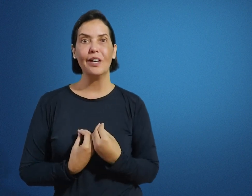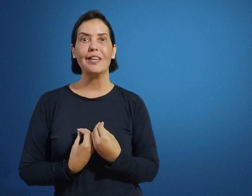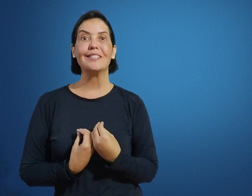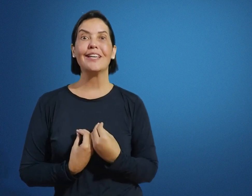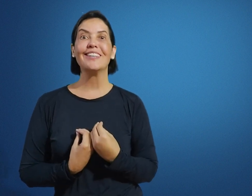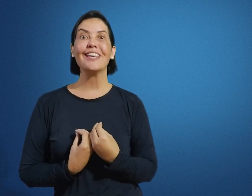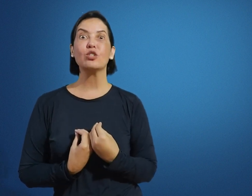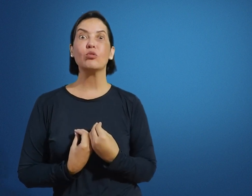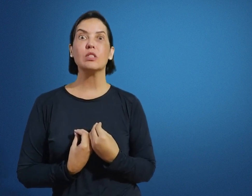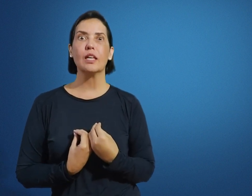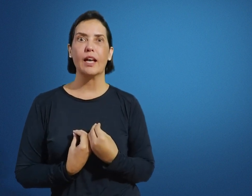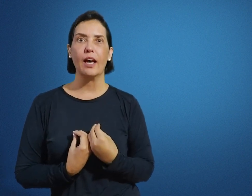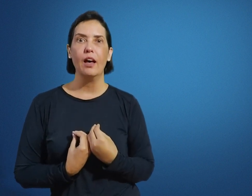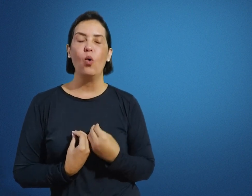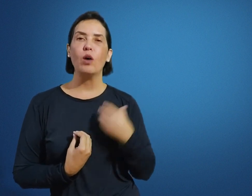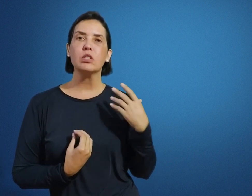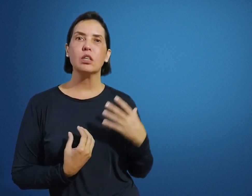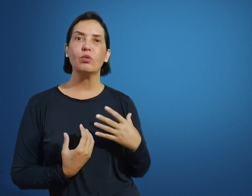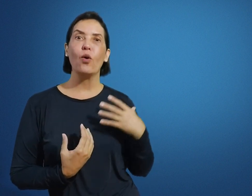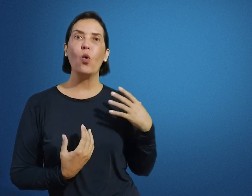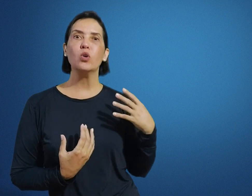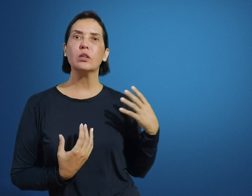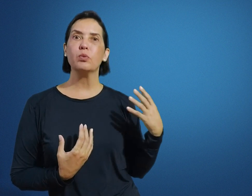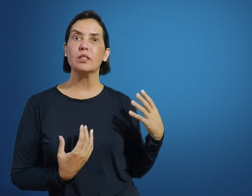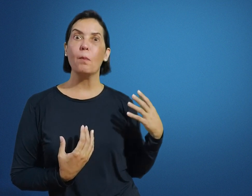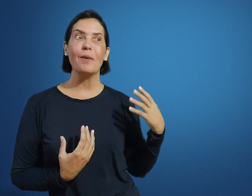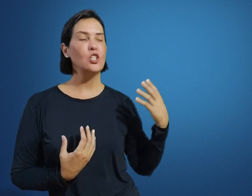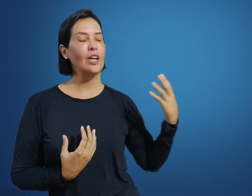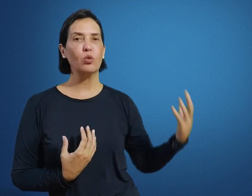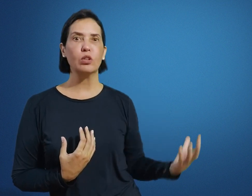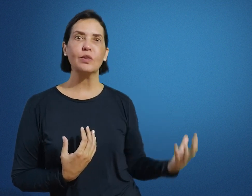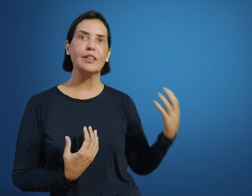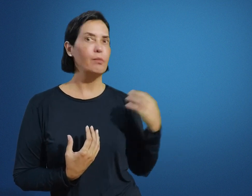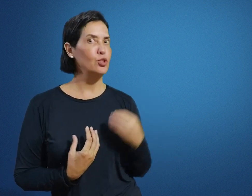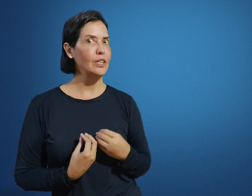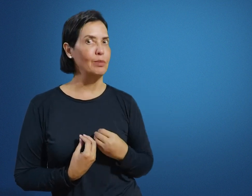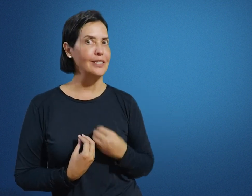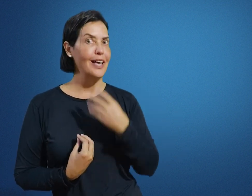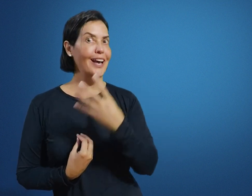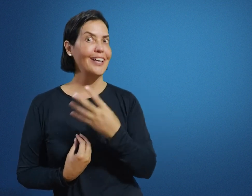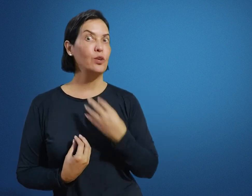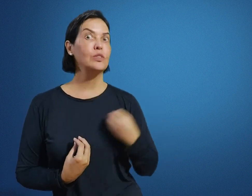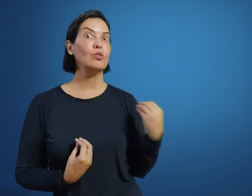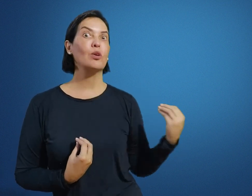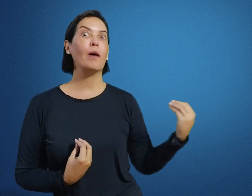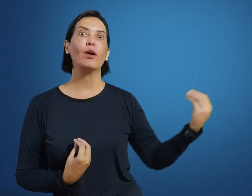e sem desconsiderar o auxílio e a contribuição mediadora do intérprete de Libras? Cada um tem o seu papel